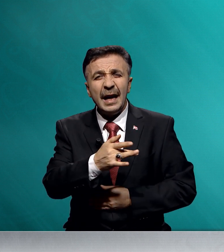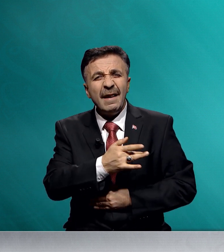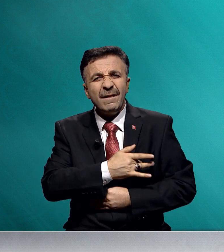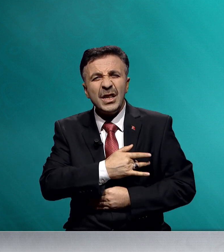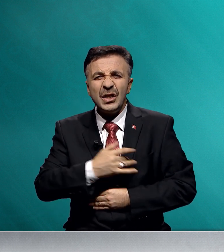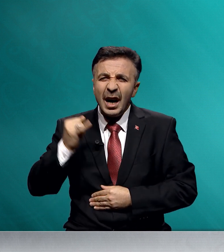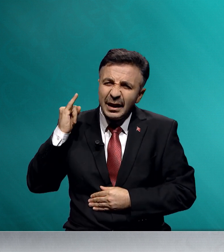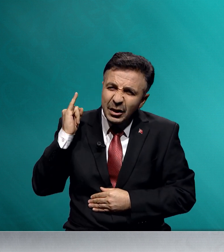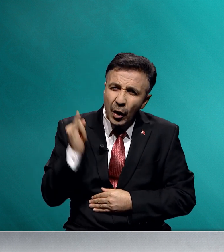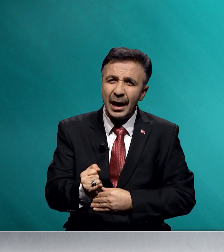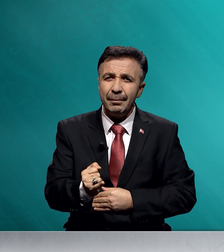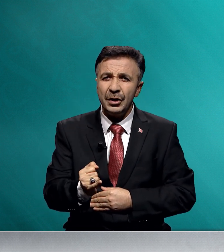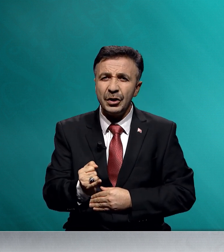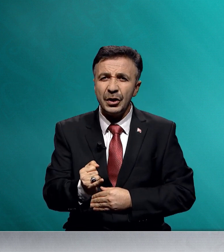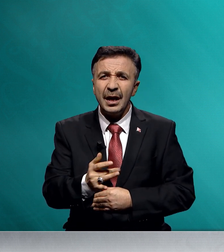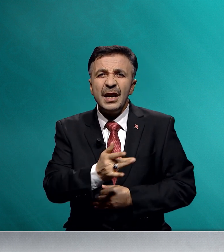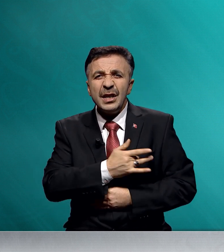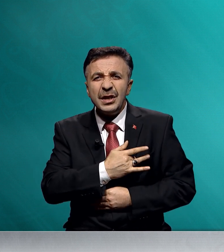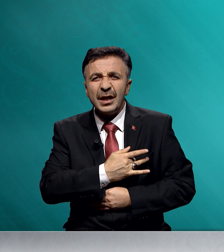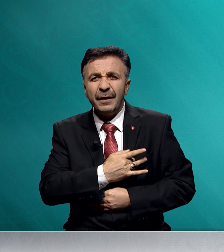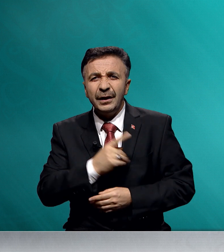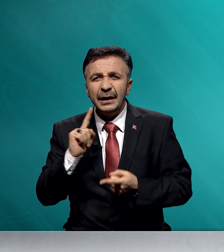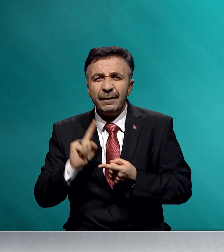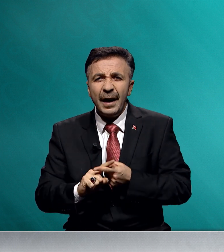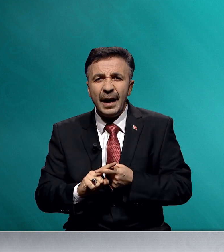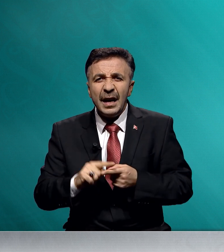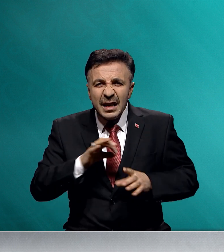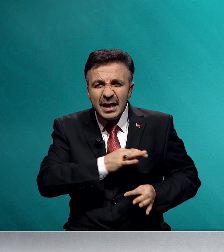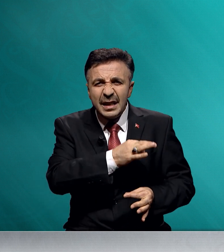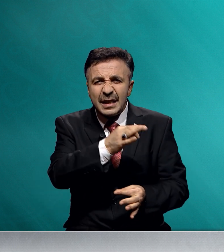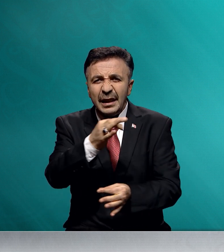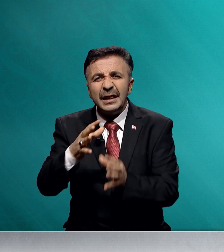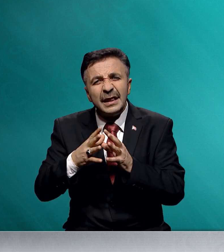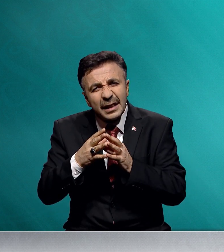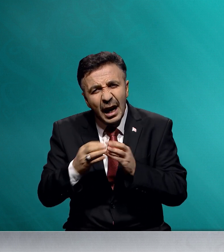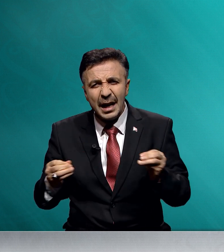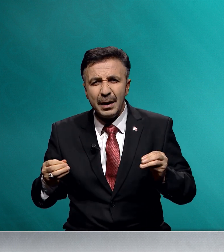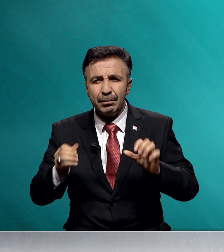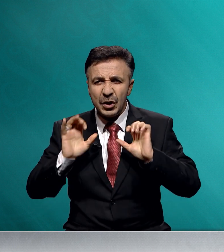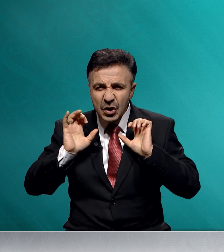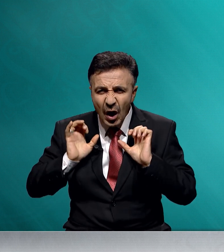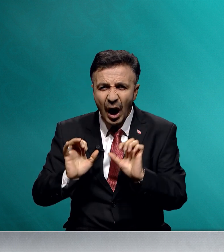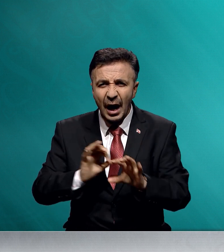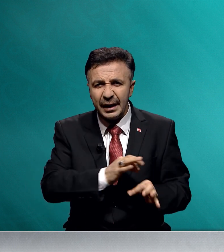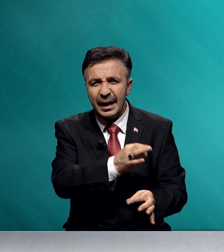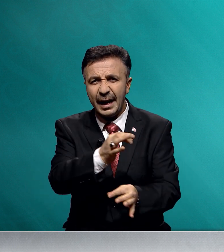vicdanı körelmiş, insafını ve insanlığını kaybetmiş hainlere